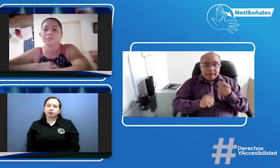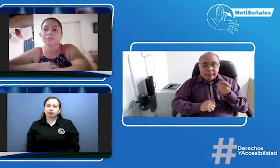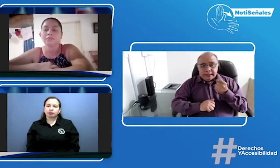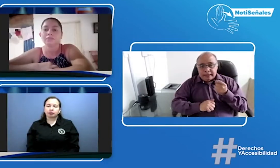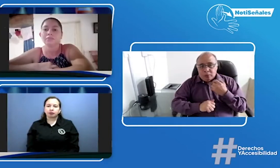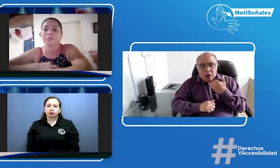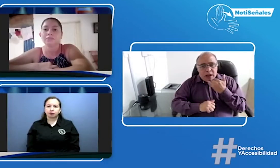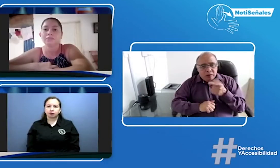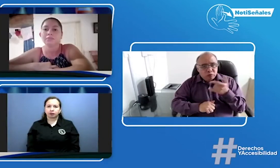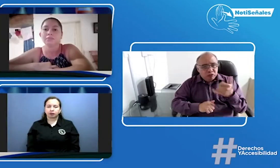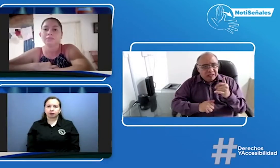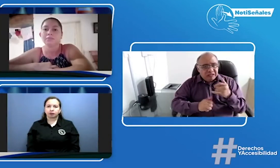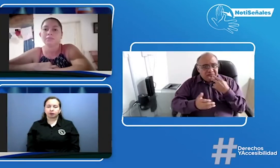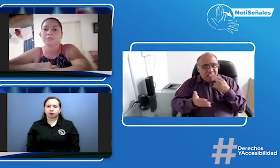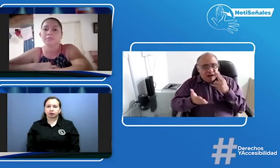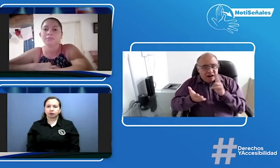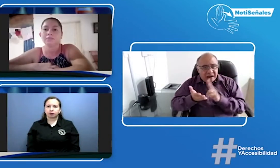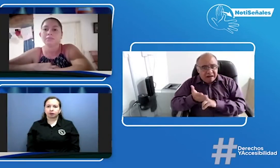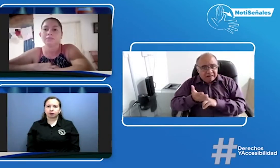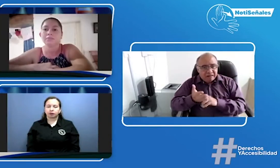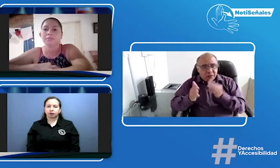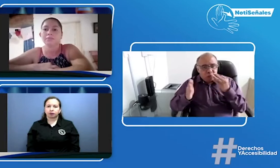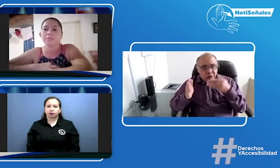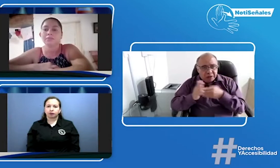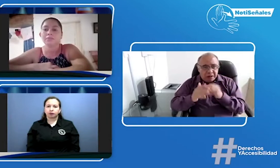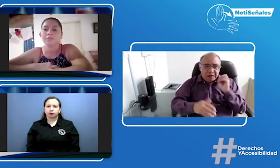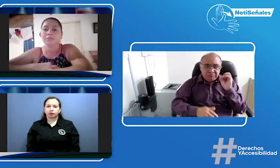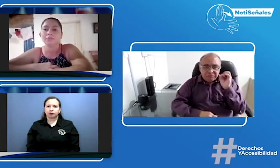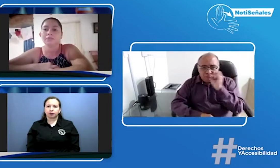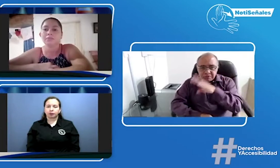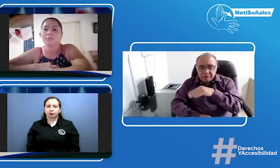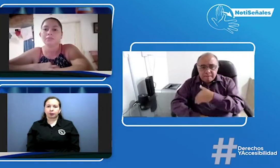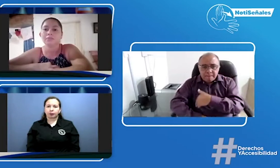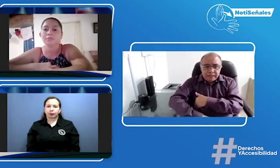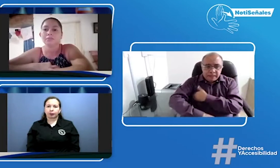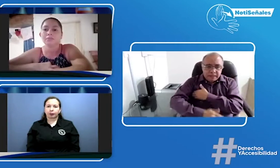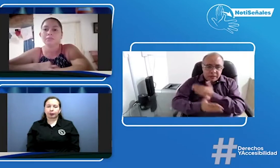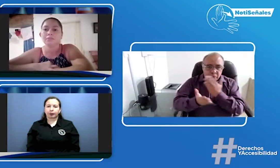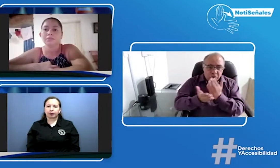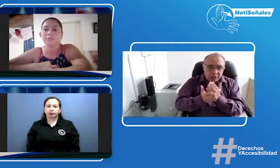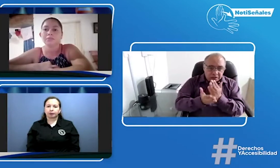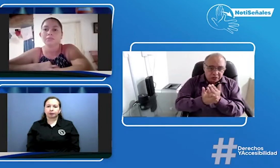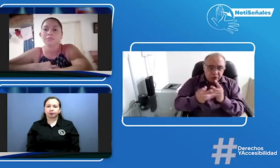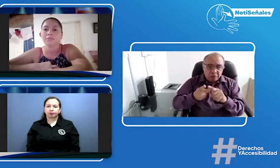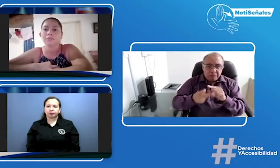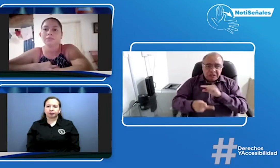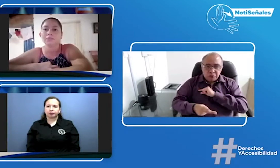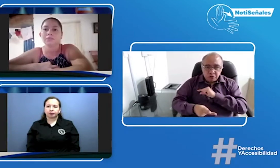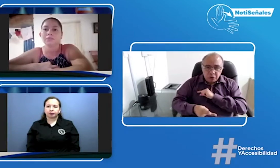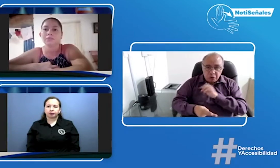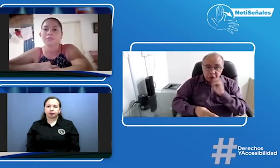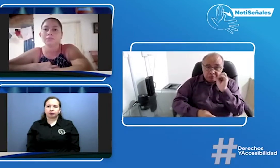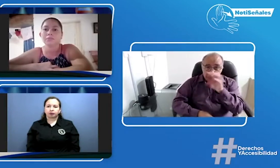El problema es un problema muy delicado, ¿no? Porque ustedes ya interpusieron este recurso, también enviaron